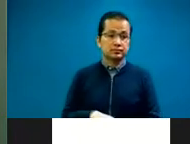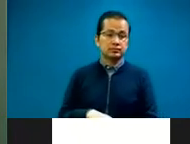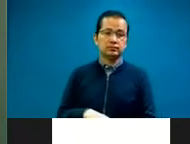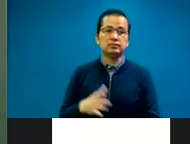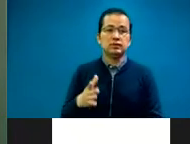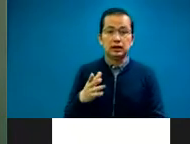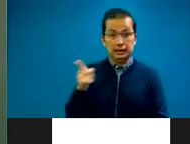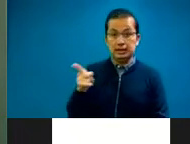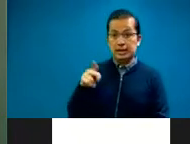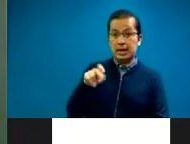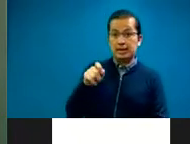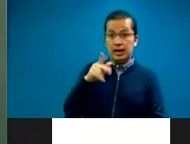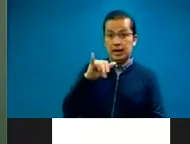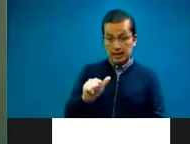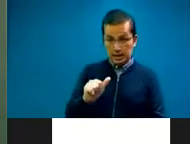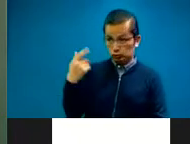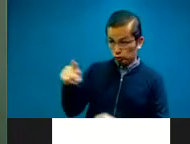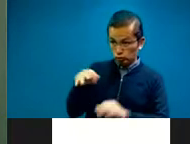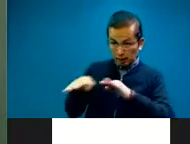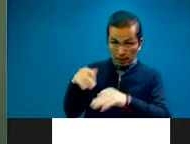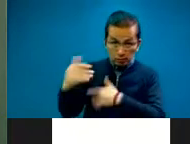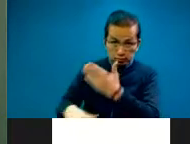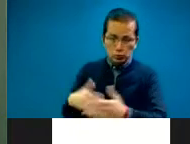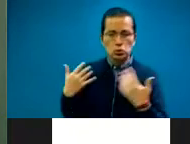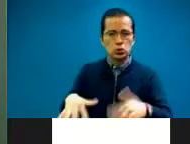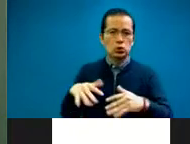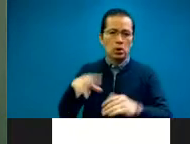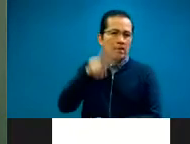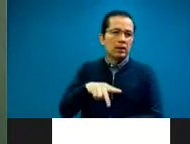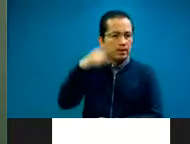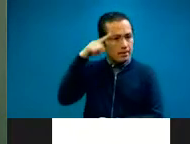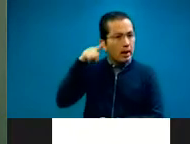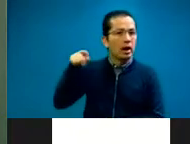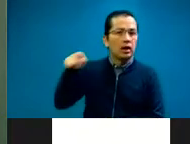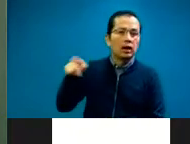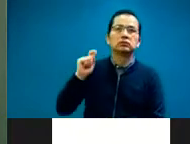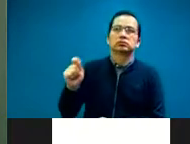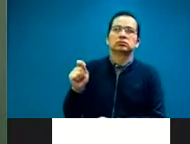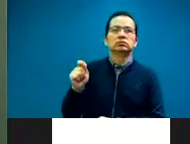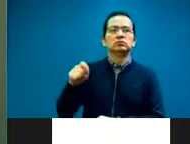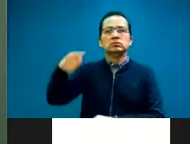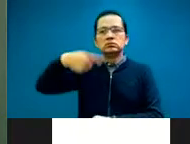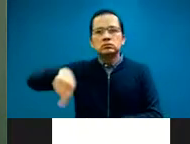Natalia está haciendo en promover la profesionalización del intérprete en el área de la educación.